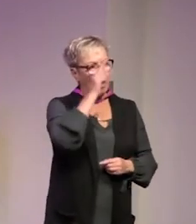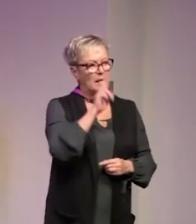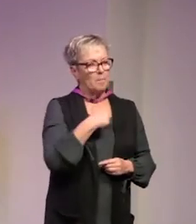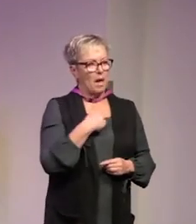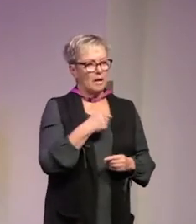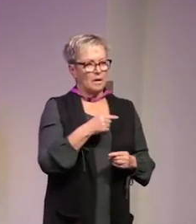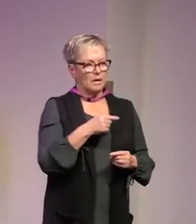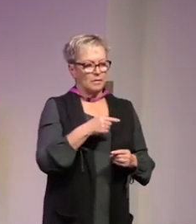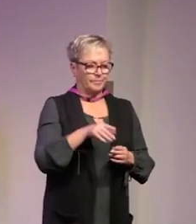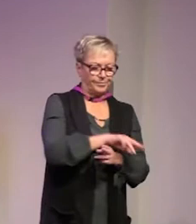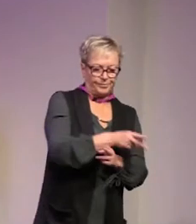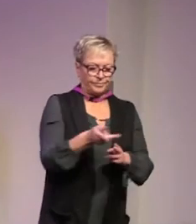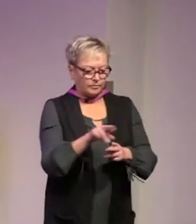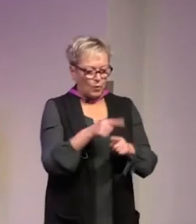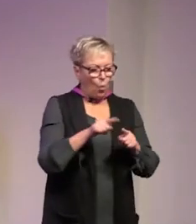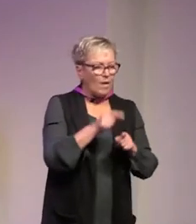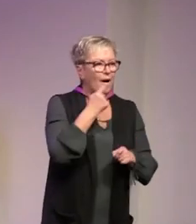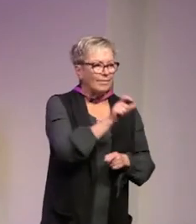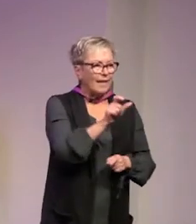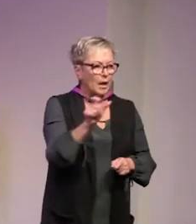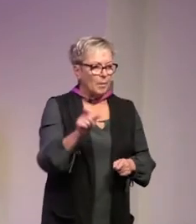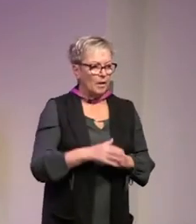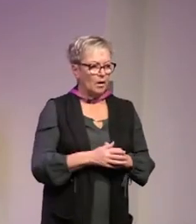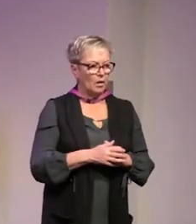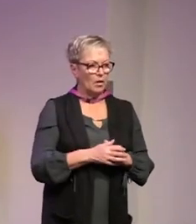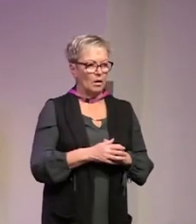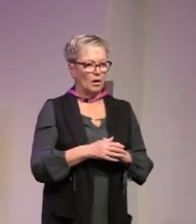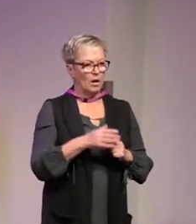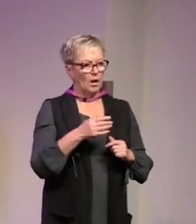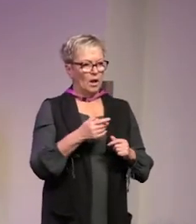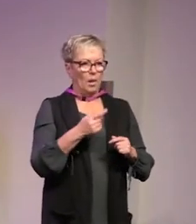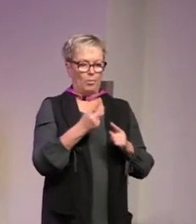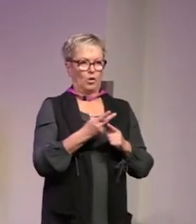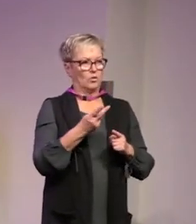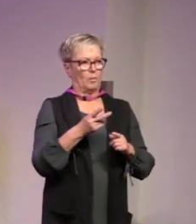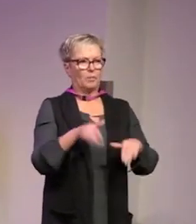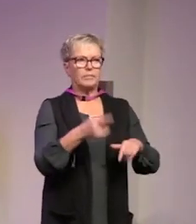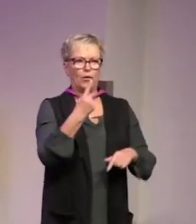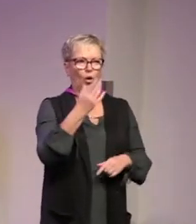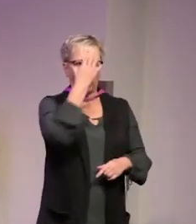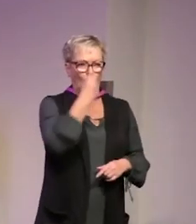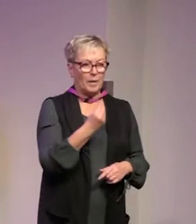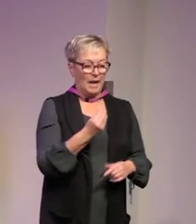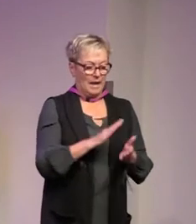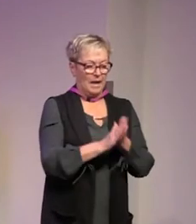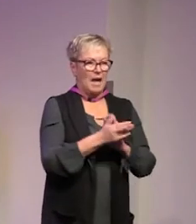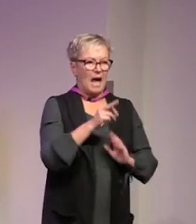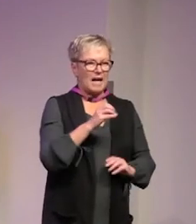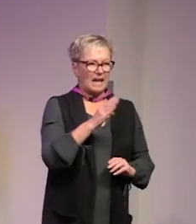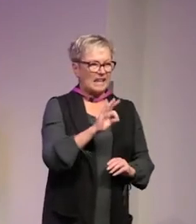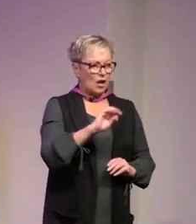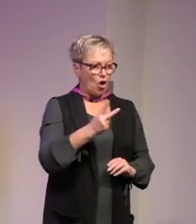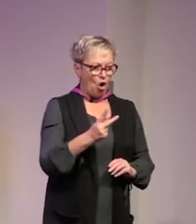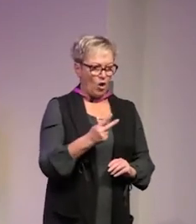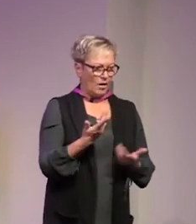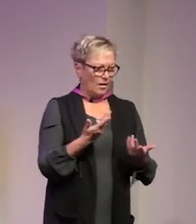problematiskt tycker jag när man svänger runt med alla de här termerna men det produceras ju också en slags glömska radikal är ju